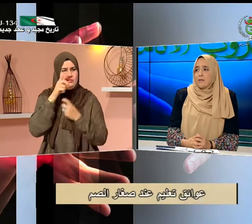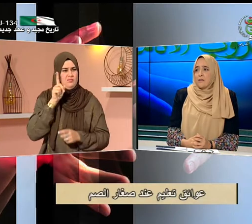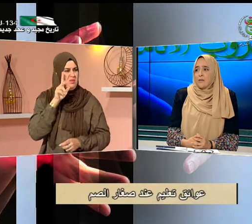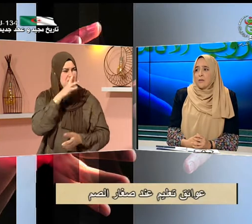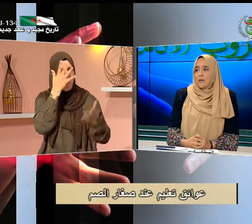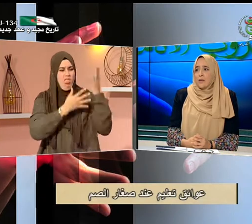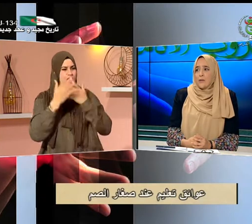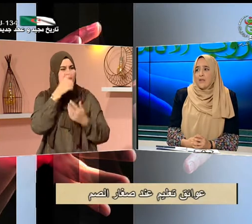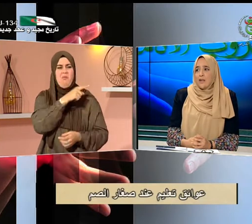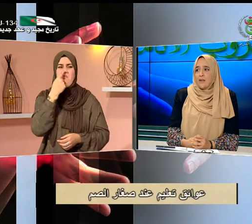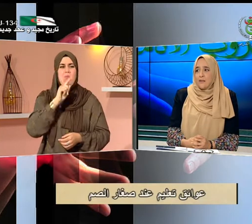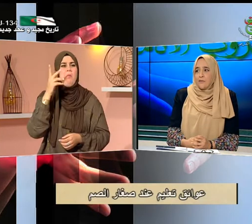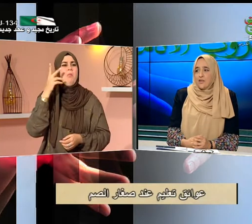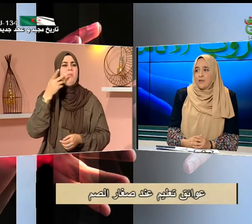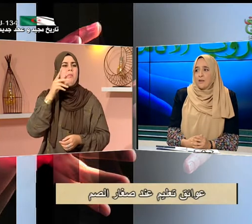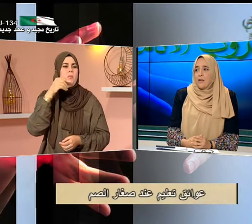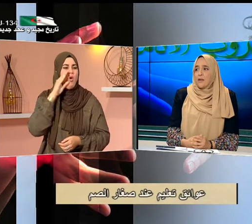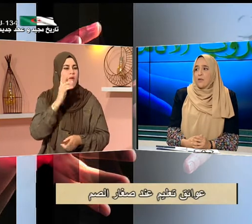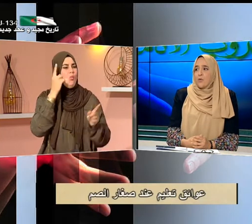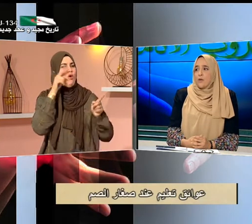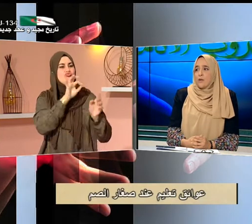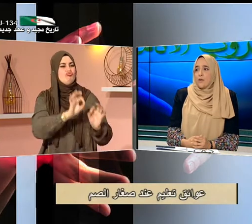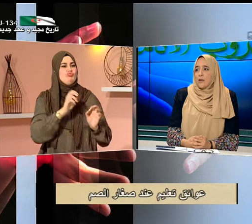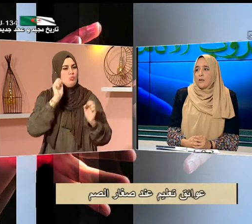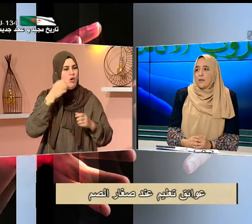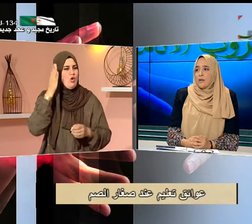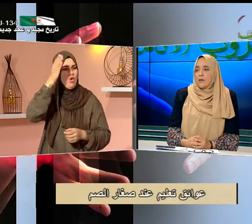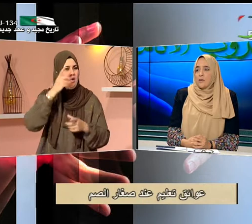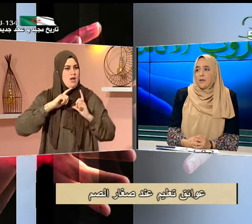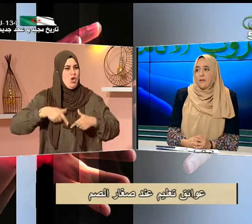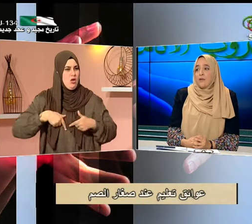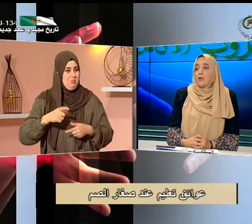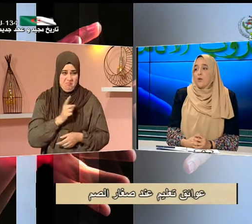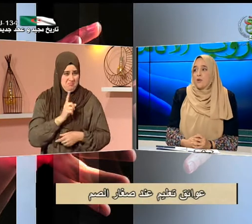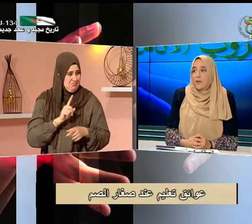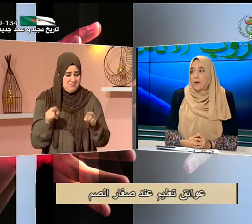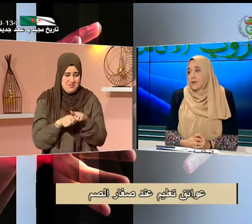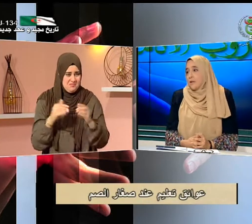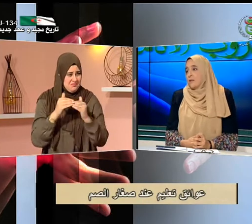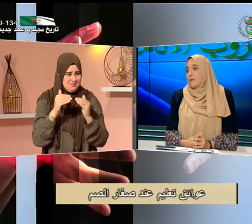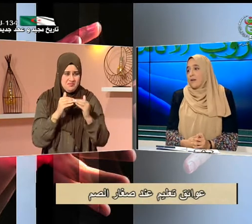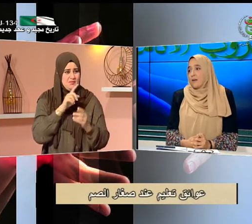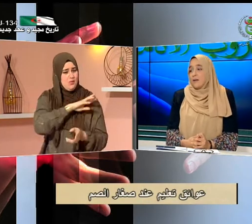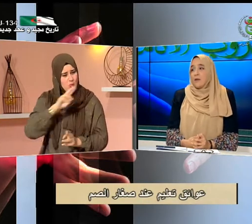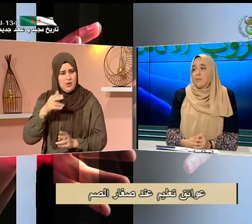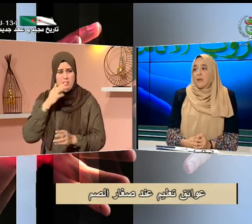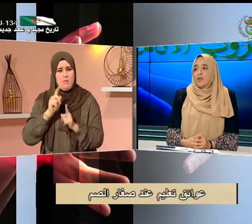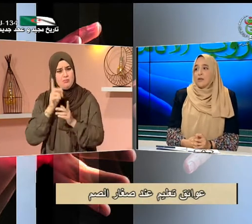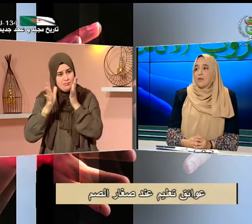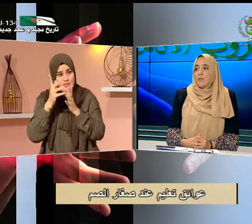لغتها الإشارية ضعيفة جدا لأنه يعني الوالدين يظنوا أنه هي أحسن طريقة من أجل أنهم